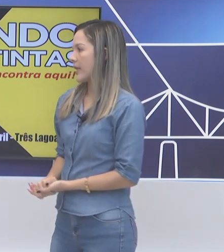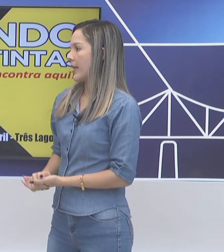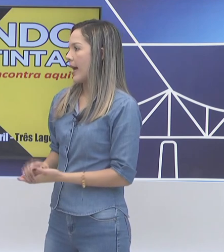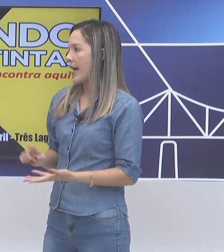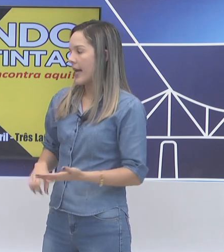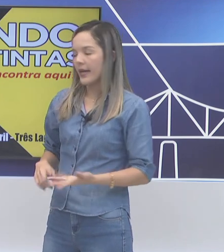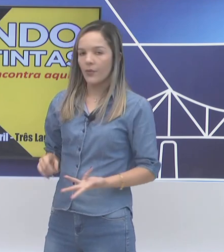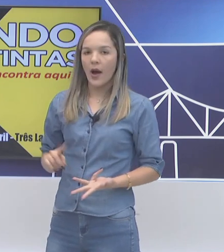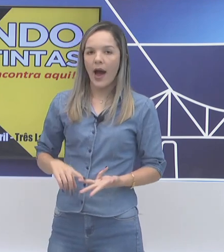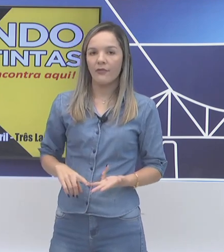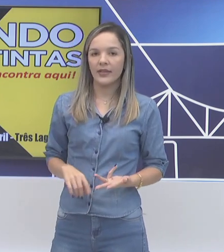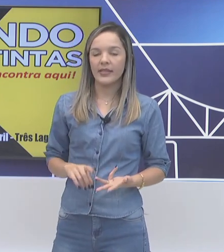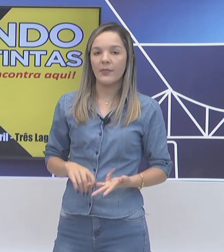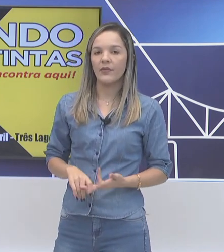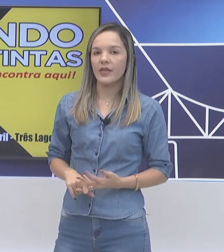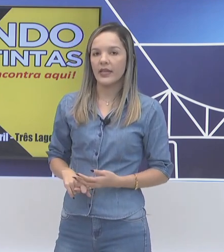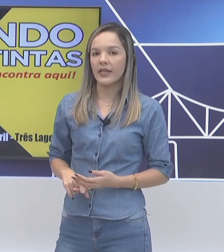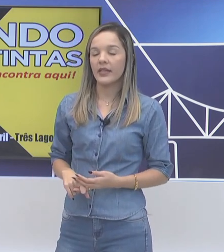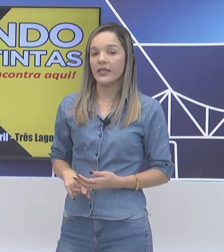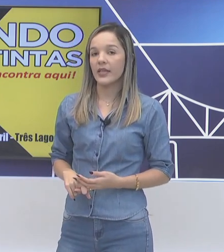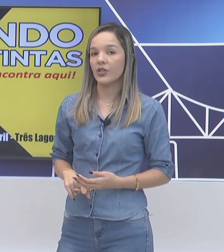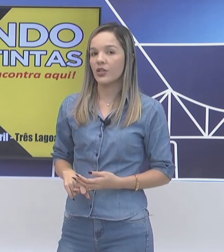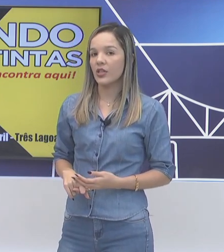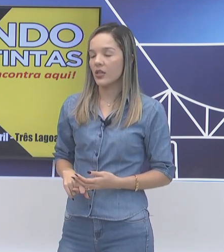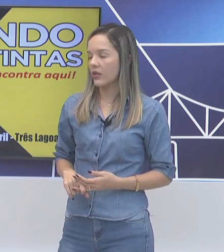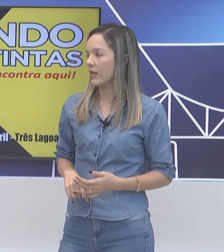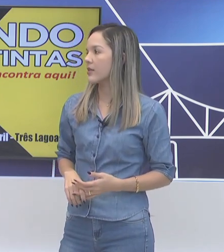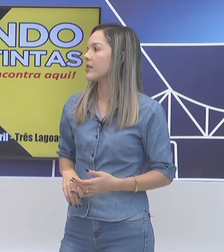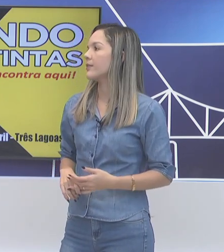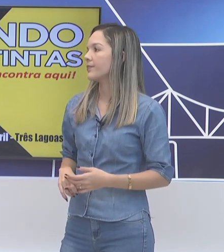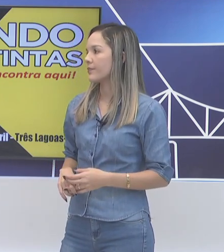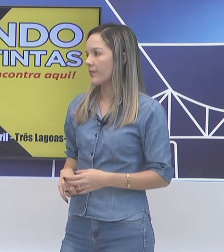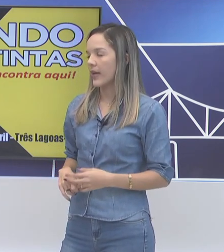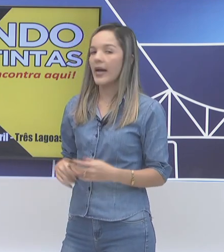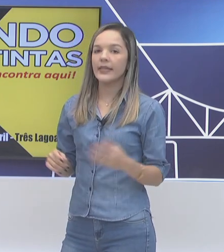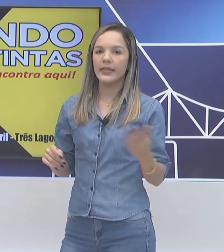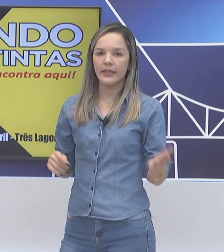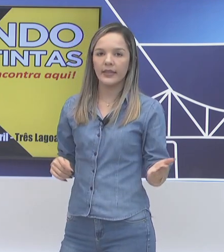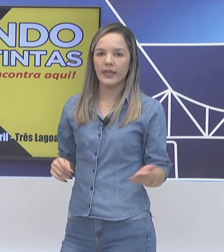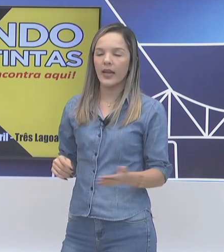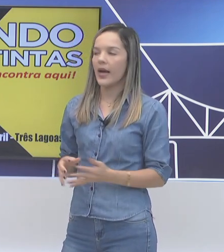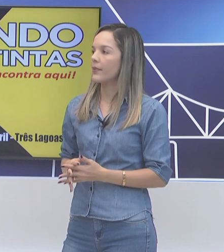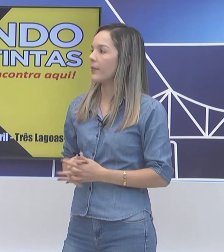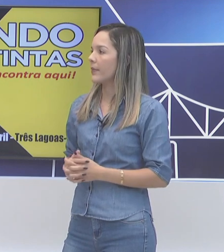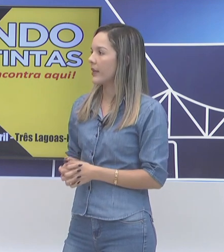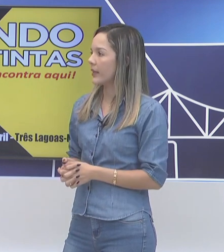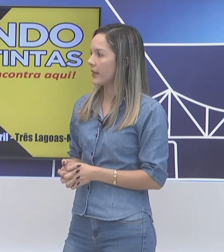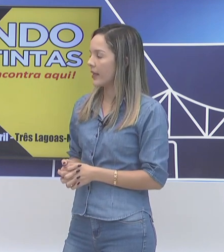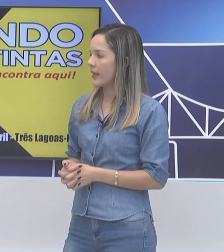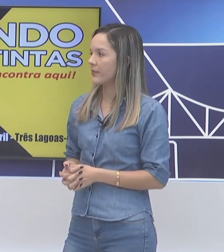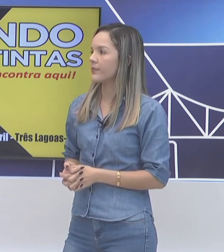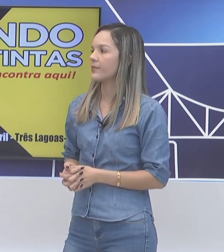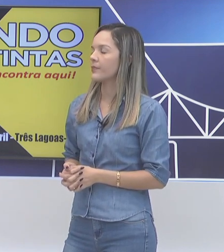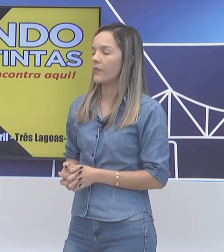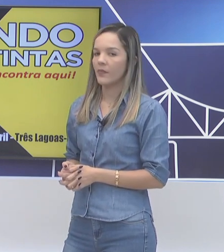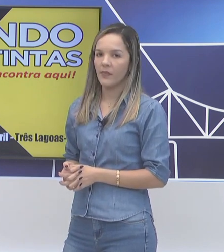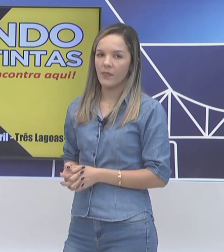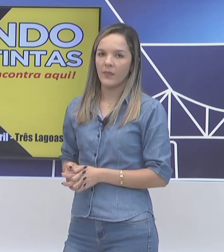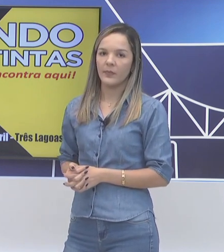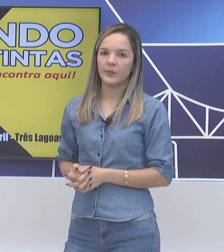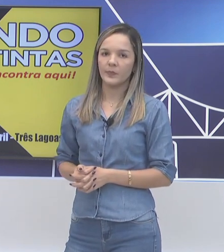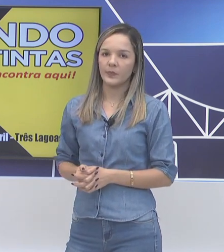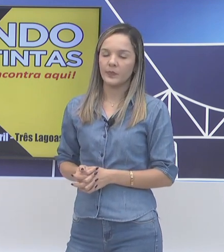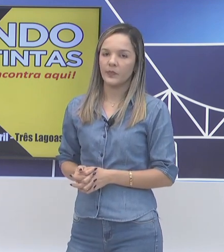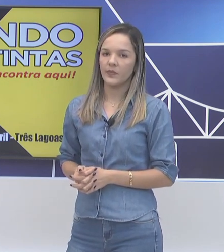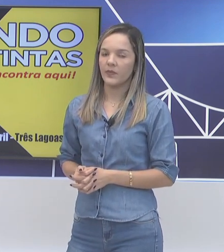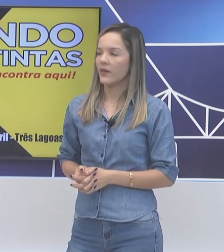Tintas. Sim, a Ellen, o Rafa, que sempre vinha aqui trazer as tintas. que sempre esteve aqui para A Nina, que está lá também para atender. Ó, foi uma